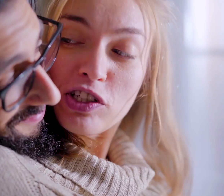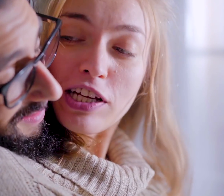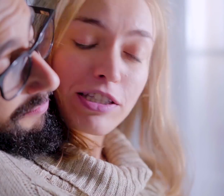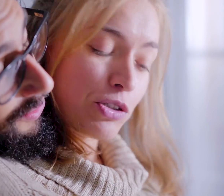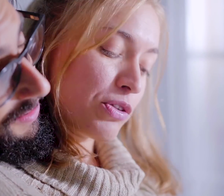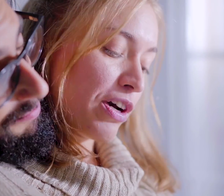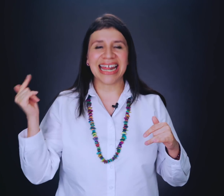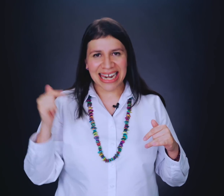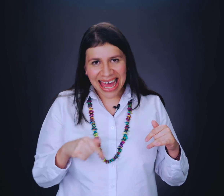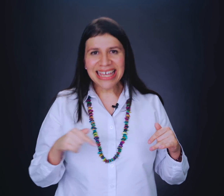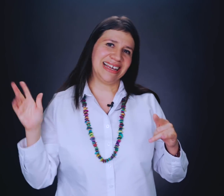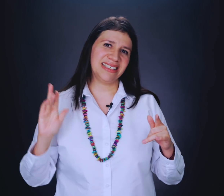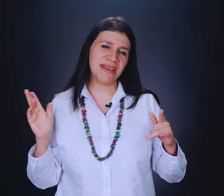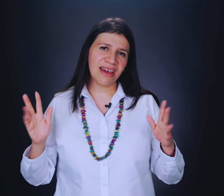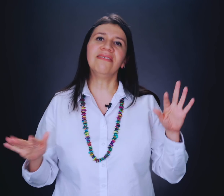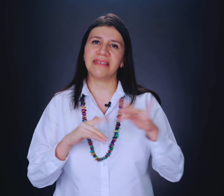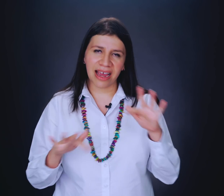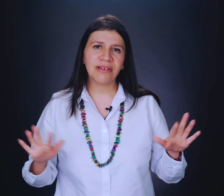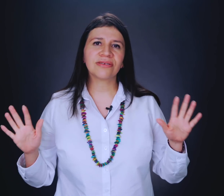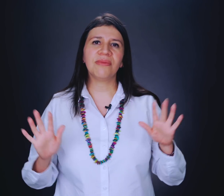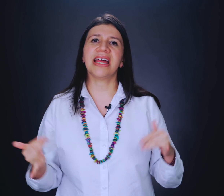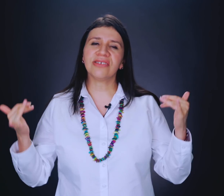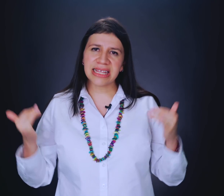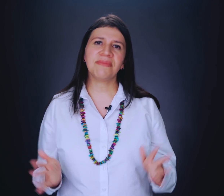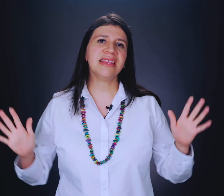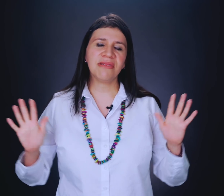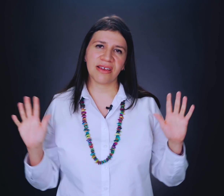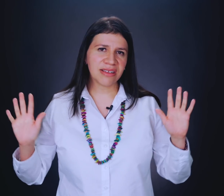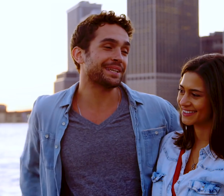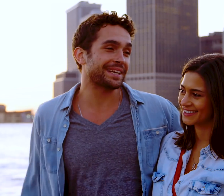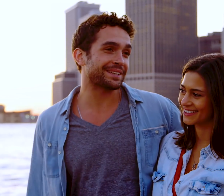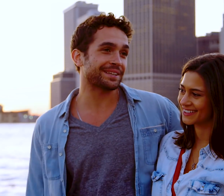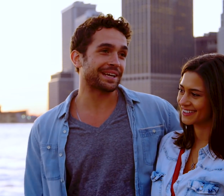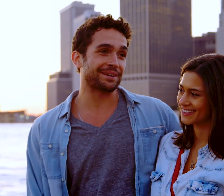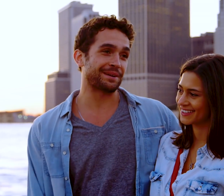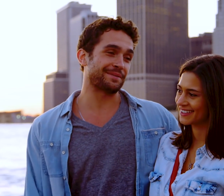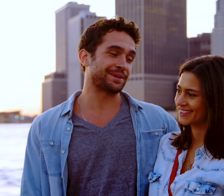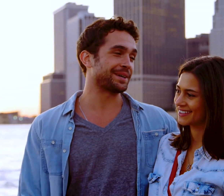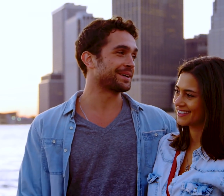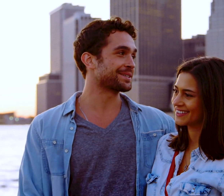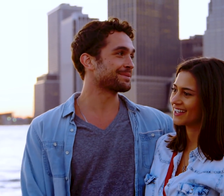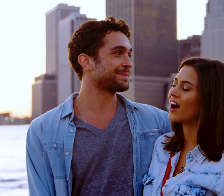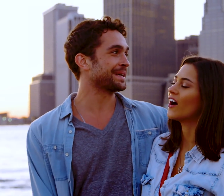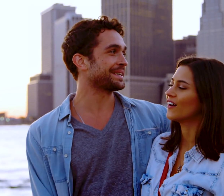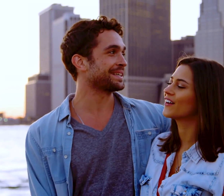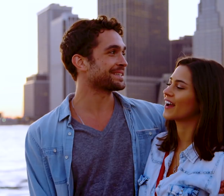la pareja, dale like a este video, déjame tus comentarios y también dime de qué otras cosas de pareja quieres que hablemos. Por cierto, punto